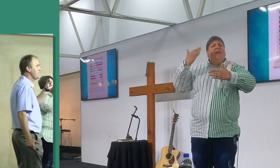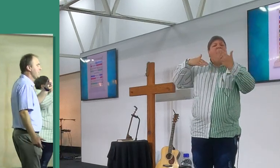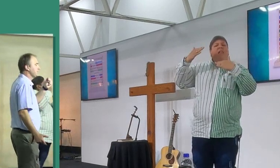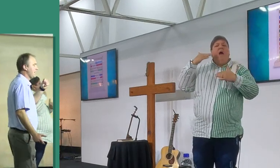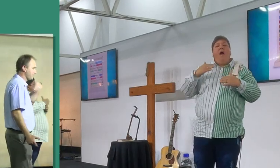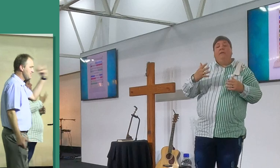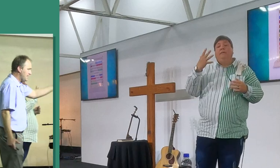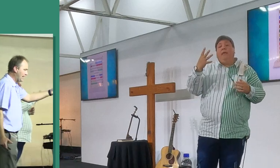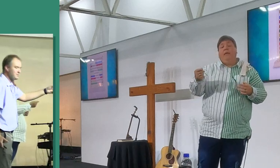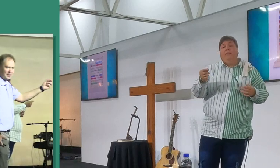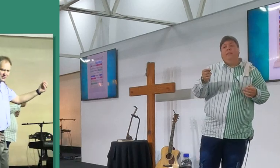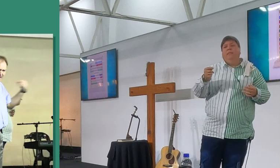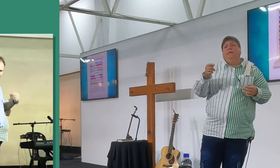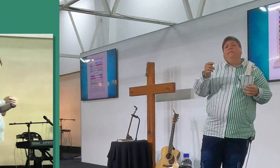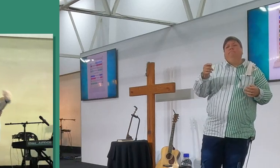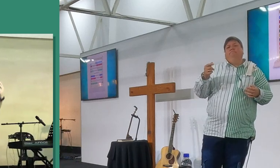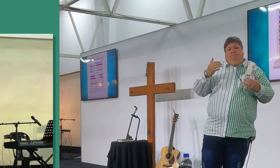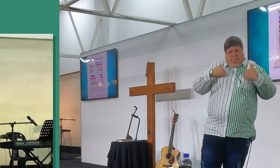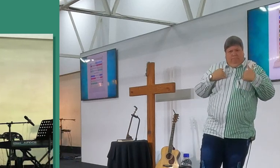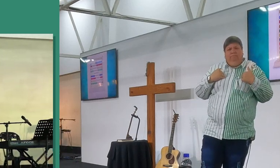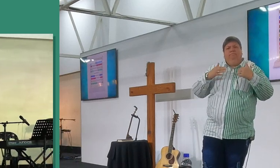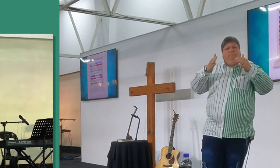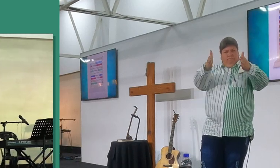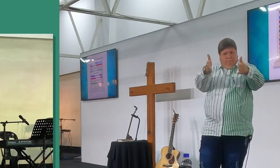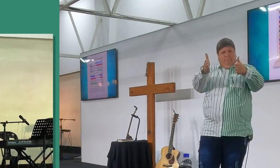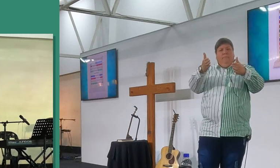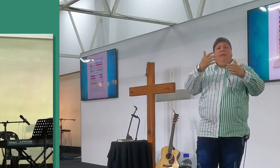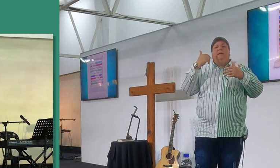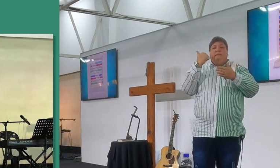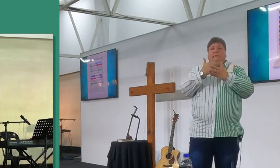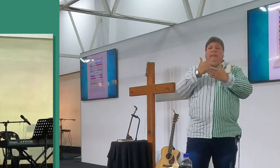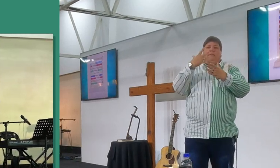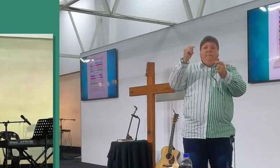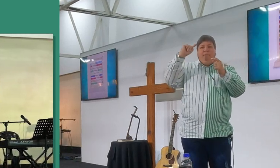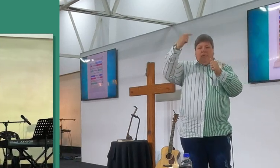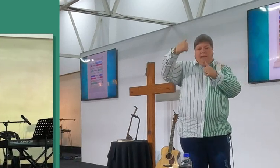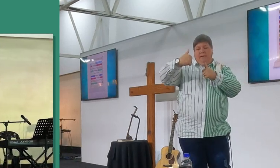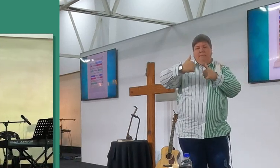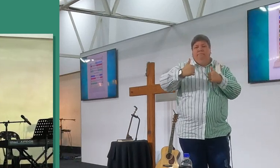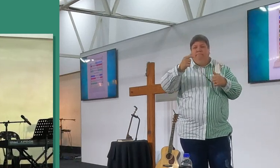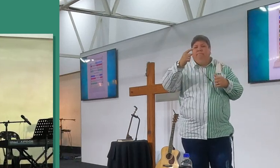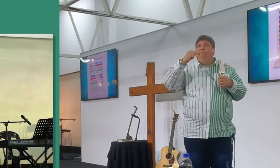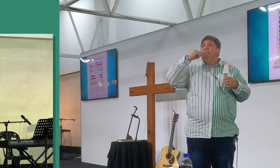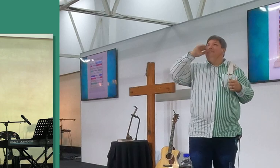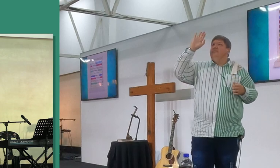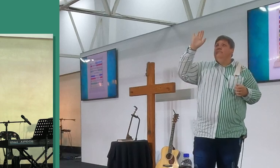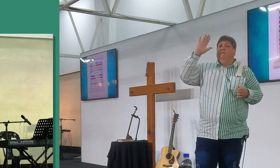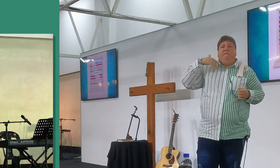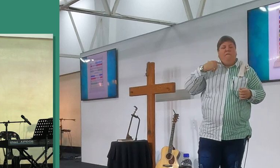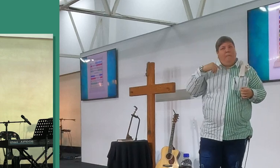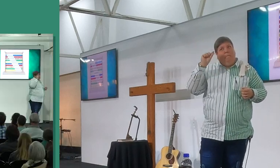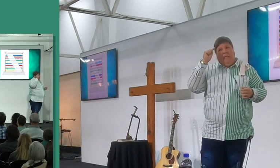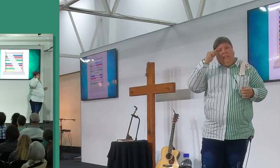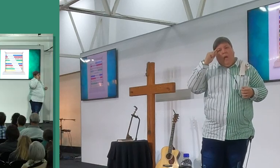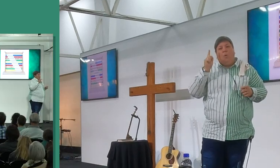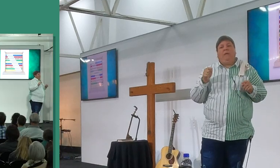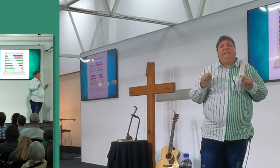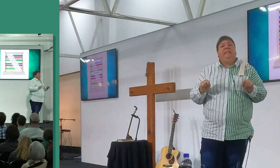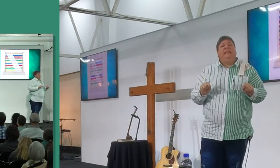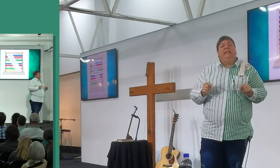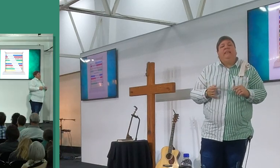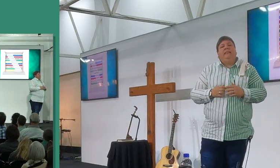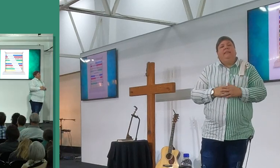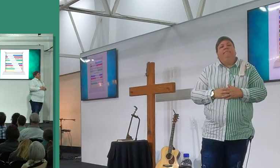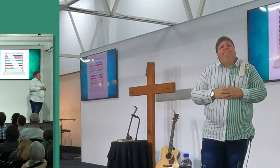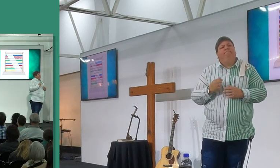wanneerlaas, ek wil sê jy, maar ek wil sê ek ook, wanneerlaas ek en jy, vir die Heere gaan sit, en sê Heere, ek wil nie eerst nie te bietjie dink oor die, ek wil nie te